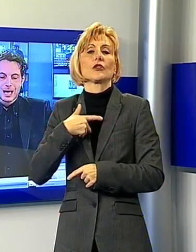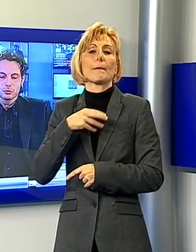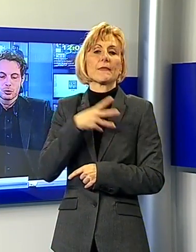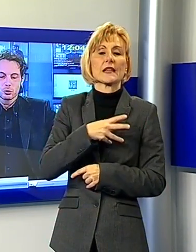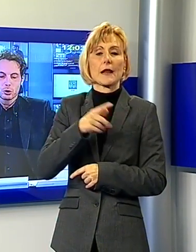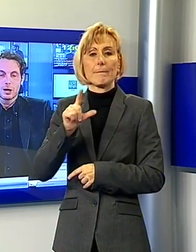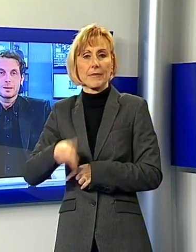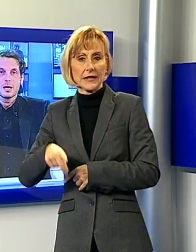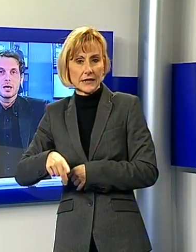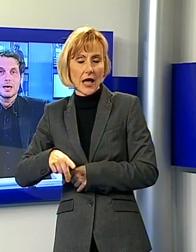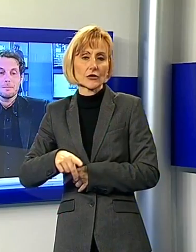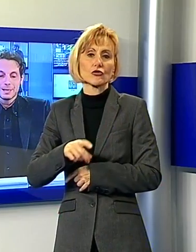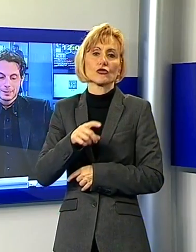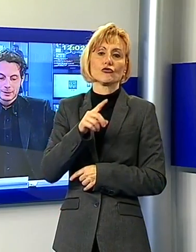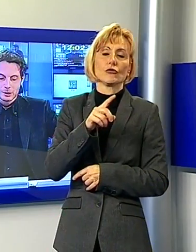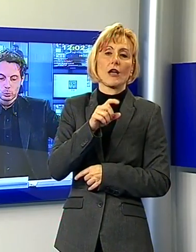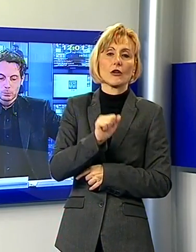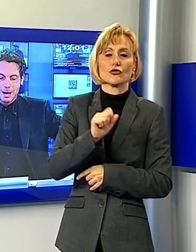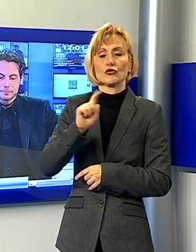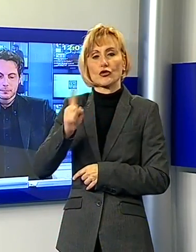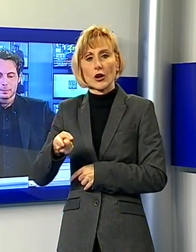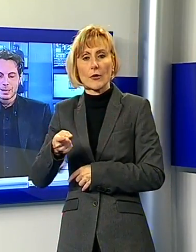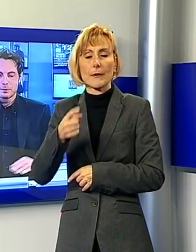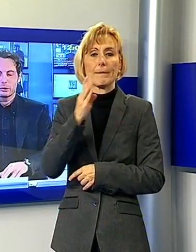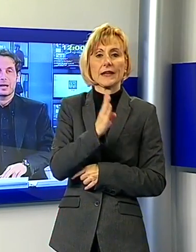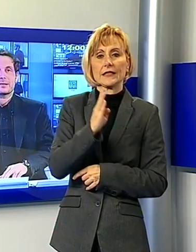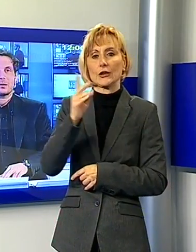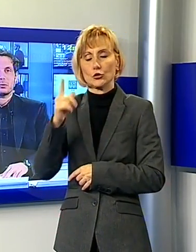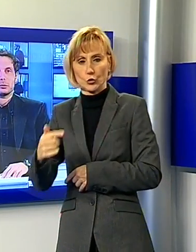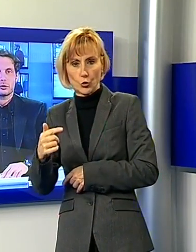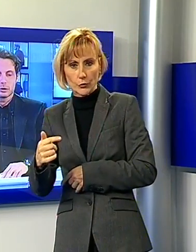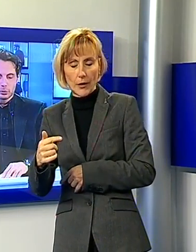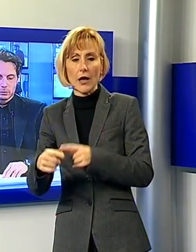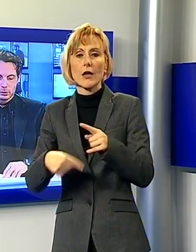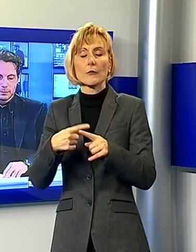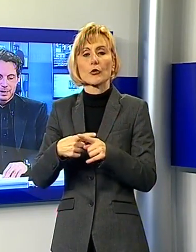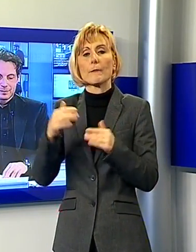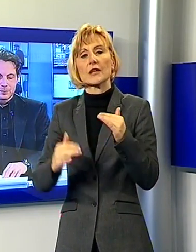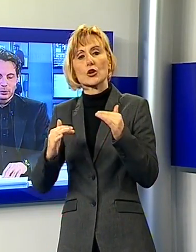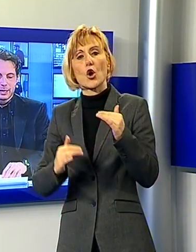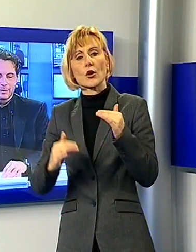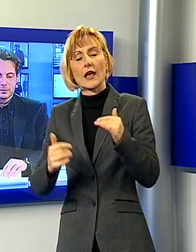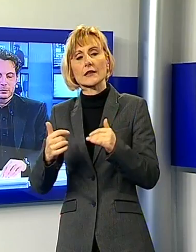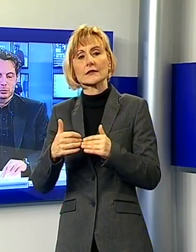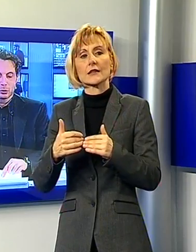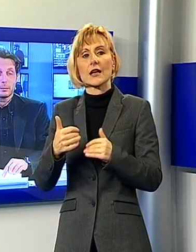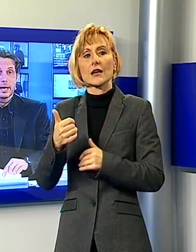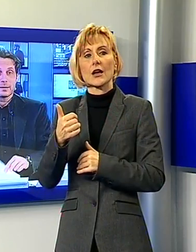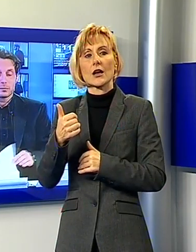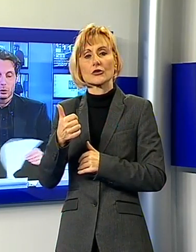Angelo Girolami e Benedetta Turba. Per la minoranza, con oltre 100 voti, è stato eletto Enzo